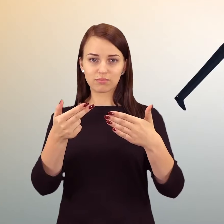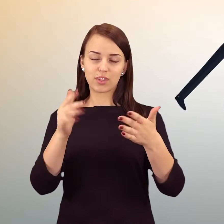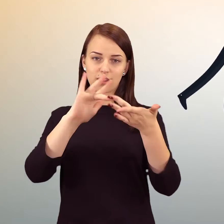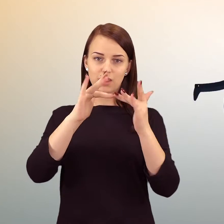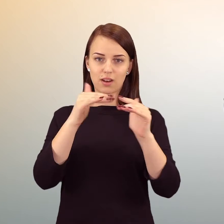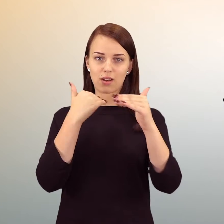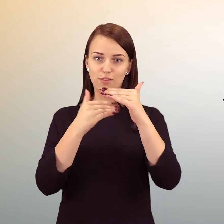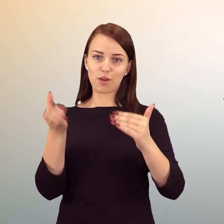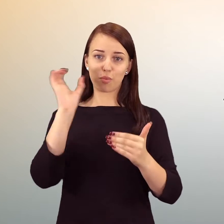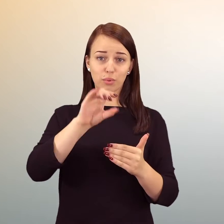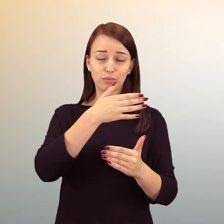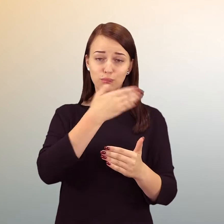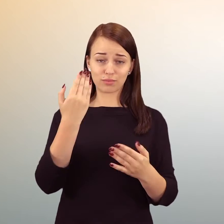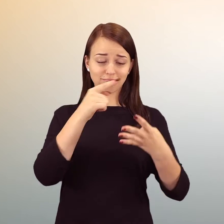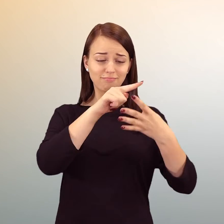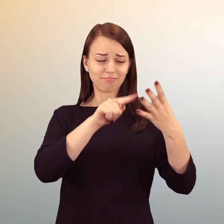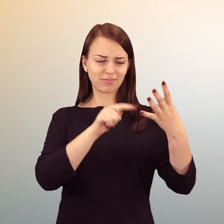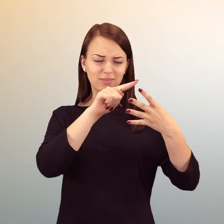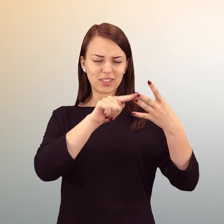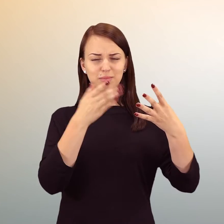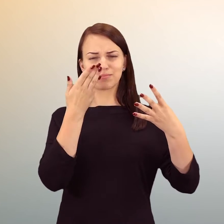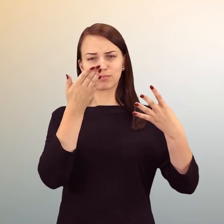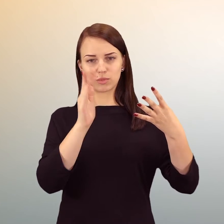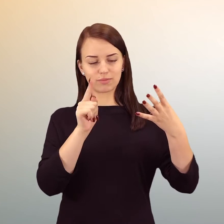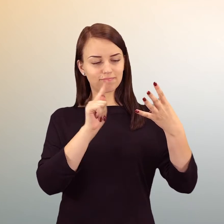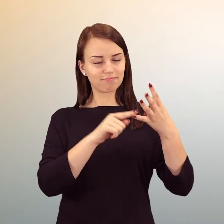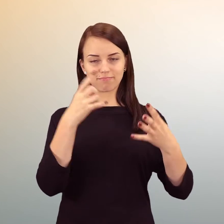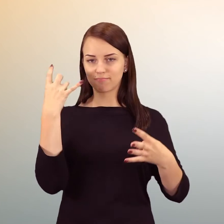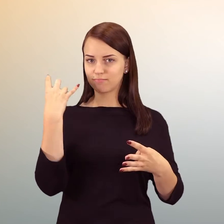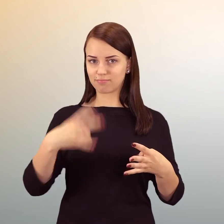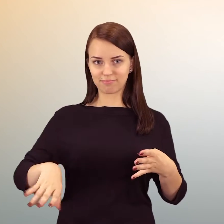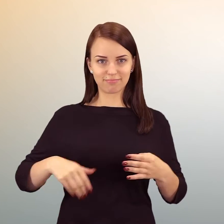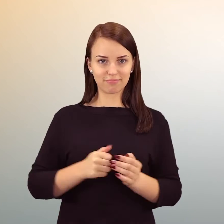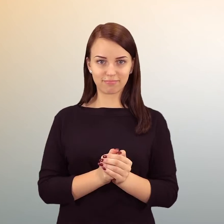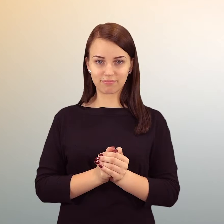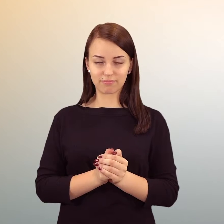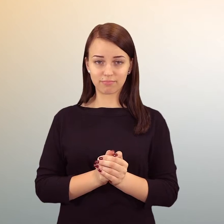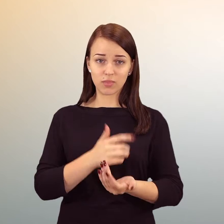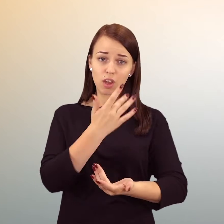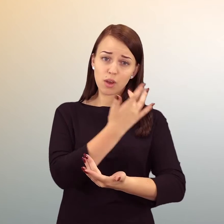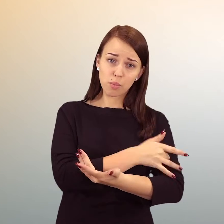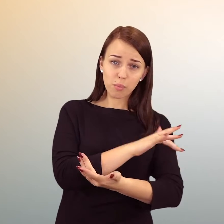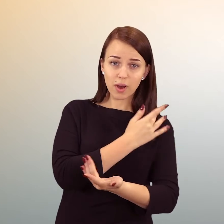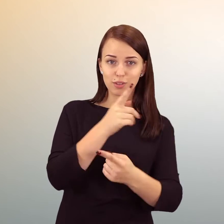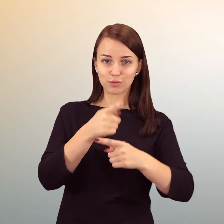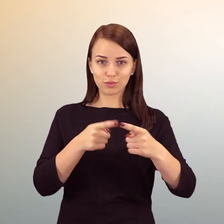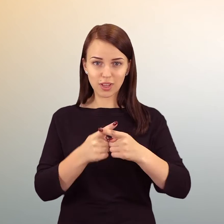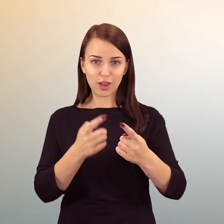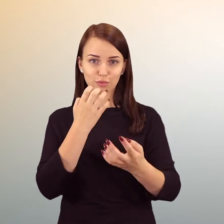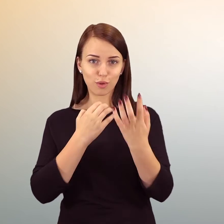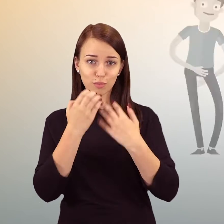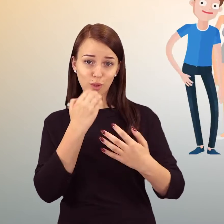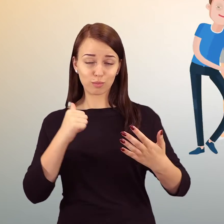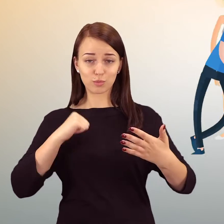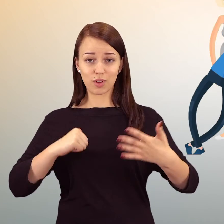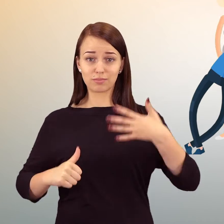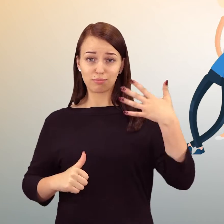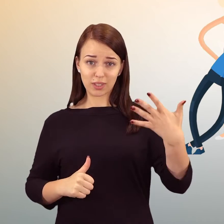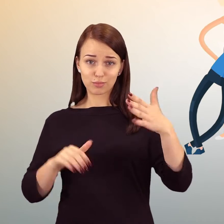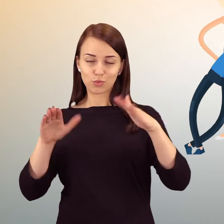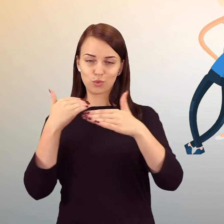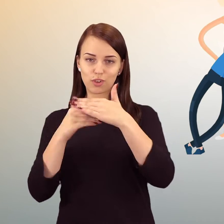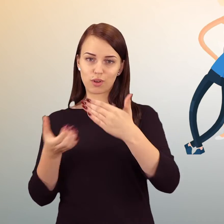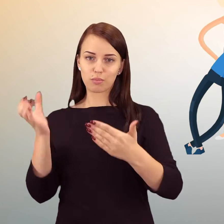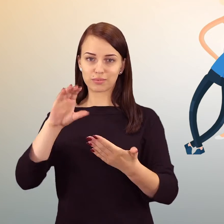neįskaito apie tai. Vienas vartotojas iš keturių praranda susidomėjimą įmonę, jei jie neturi vaizdo įrašo. Keturi